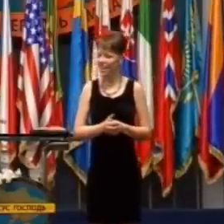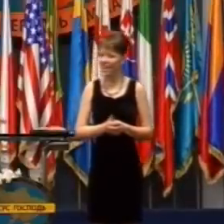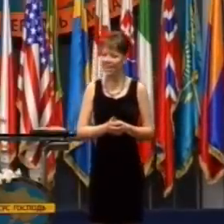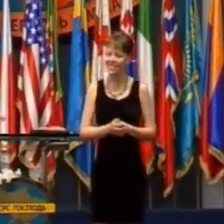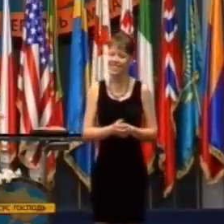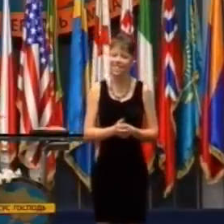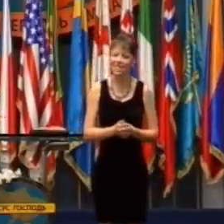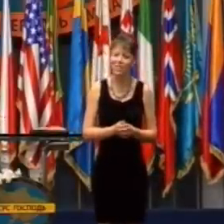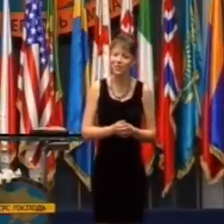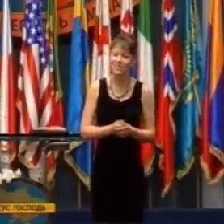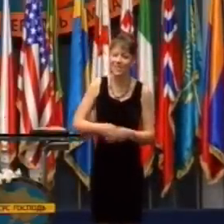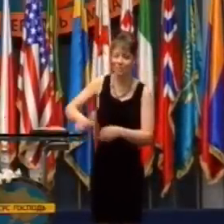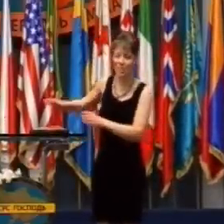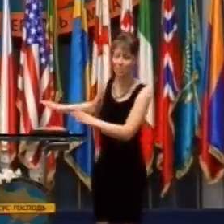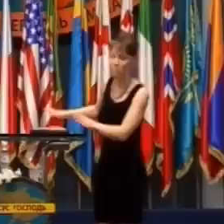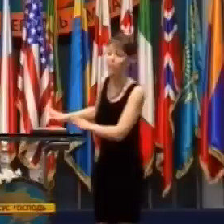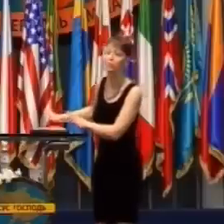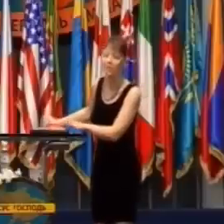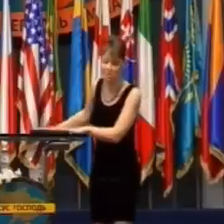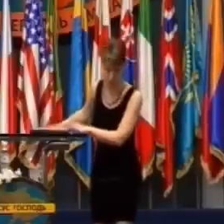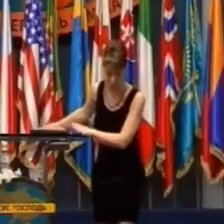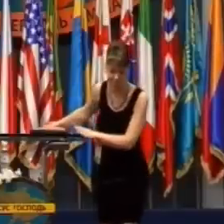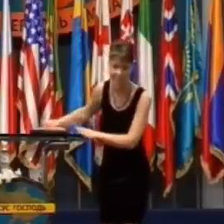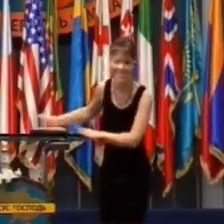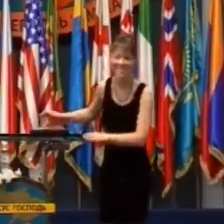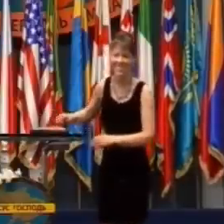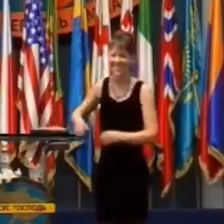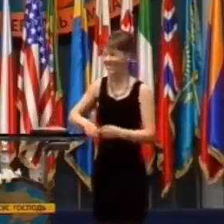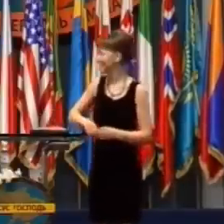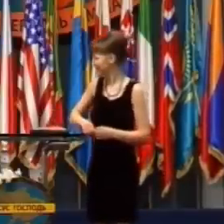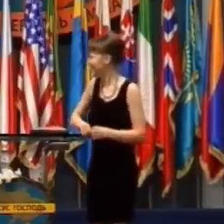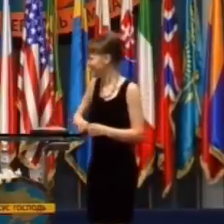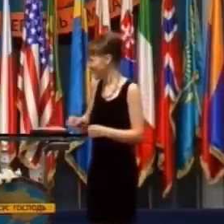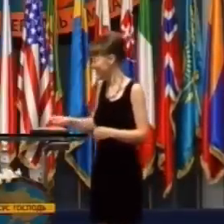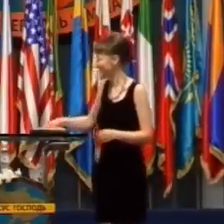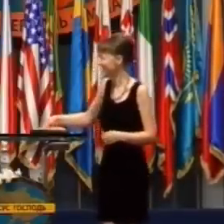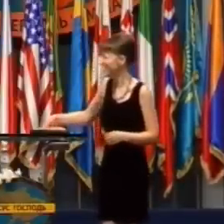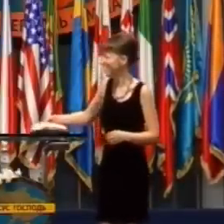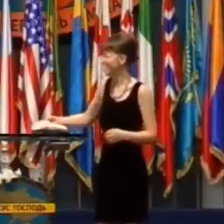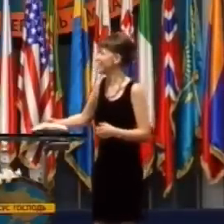Môžem vám povedať jedno tajomstvo, než sa vrátime späť k manuálu.